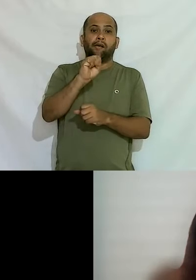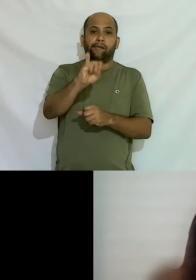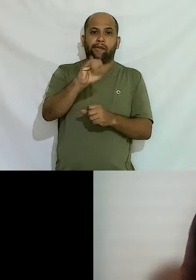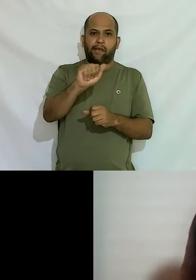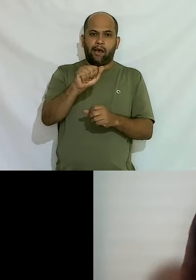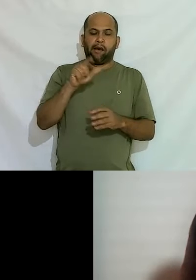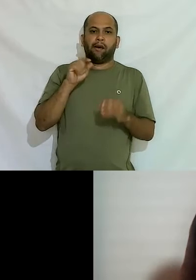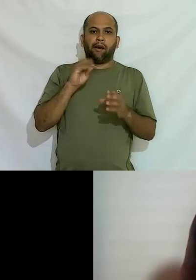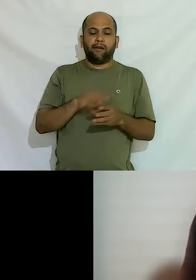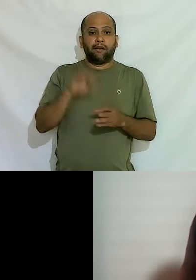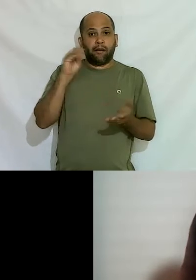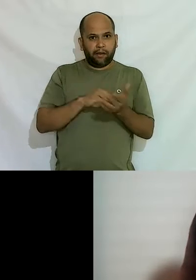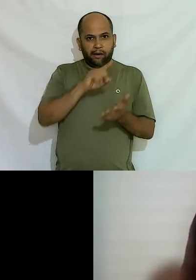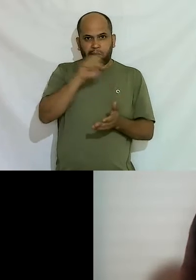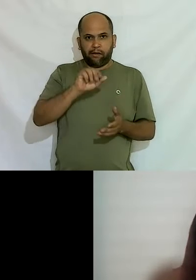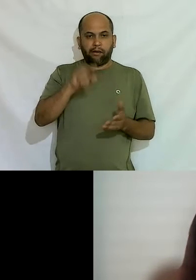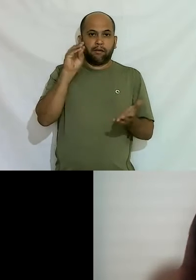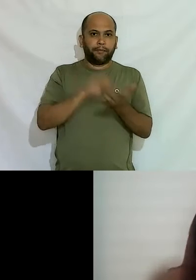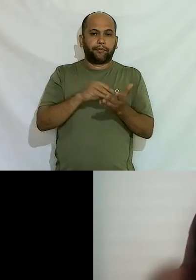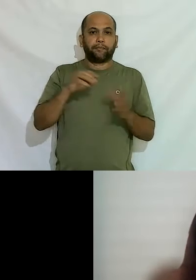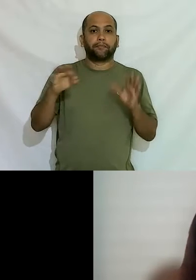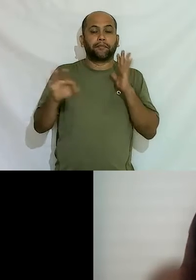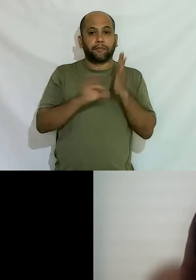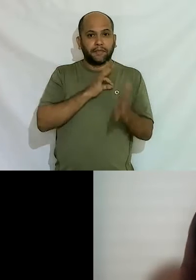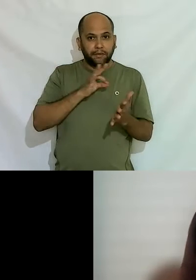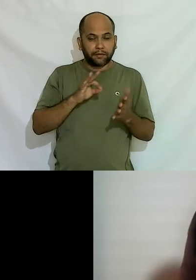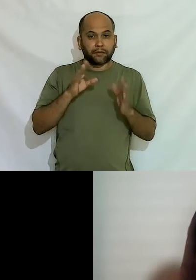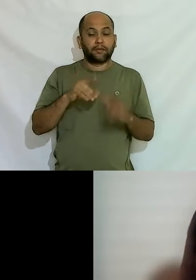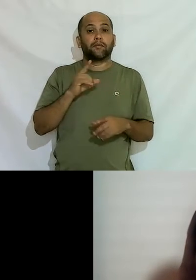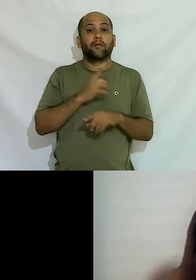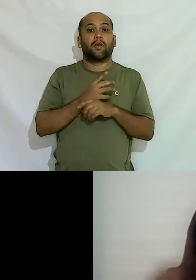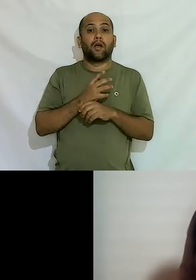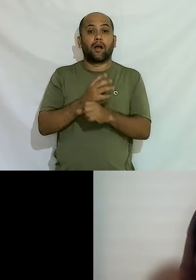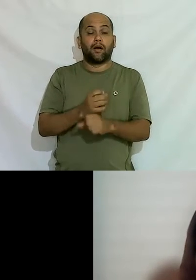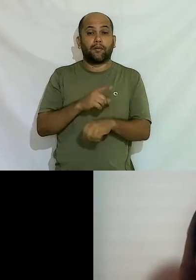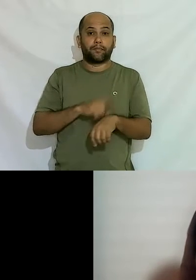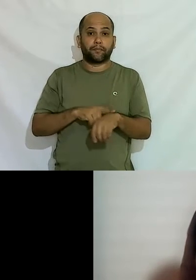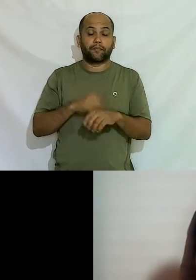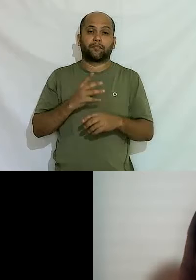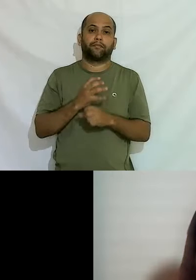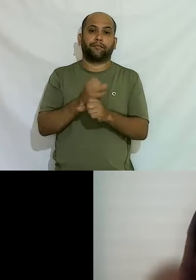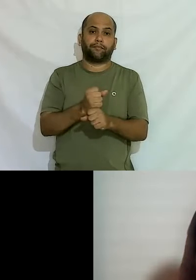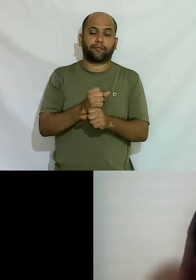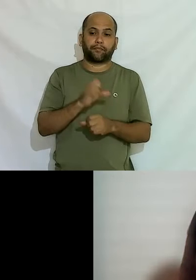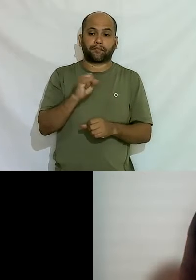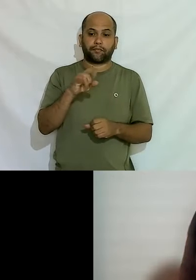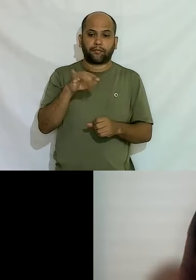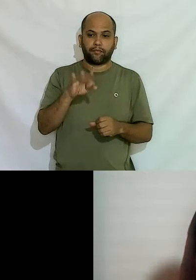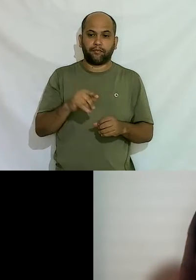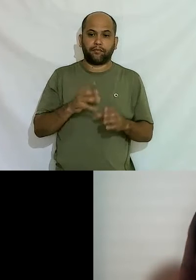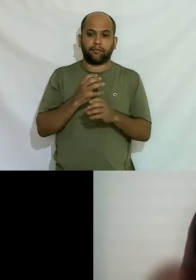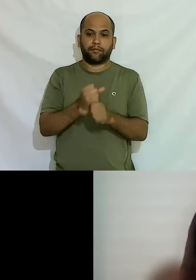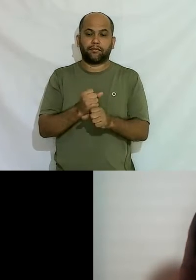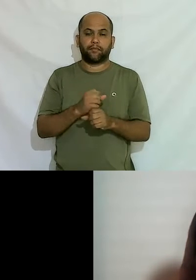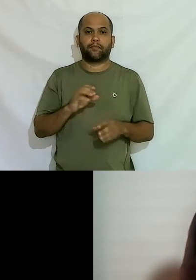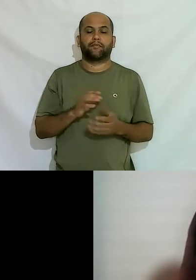vocês colocaram a matrícula de vocês então as horas vão automaticamente para o sistema e vão ser computadas depois de um